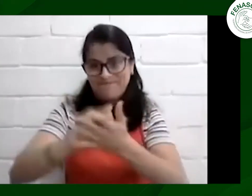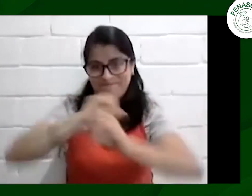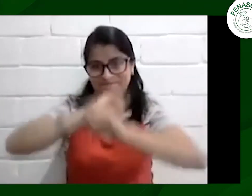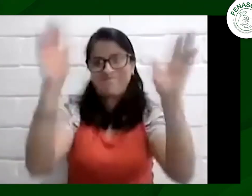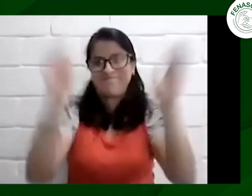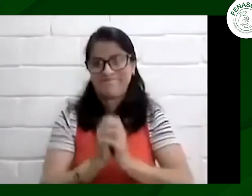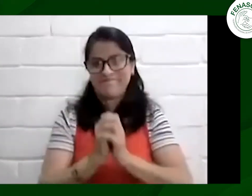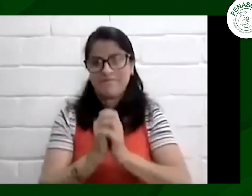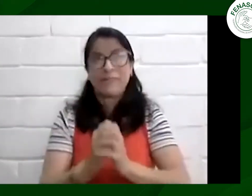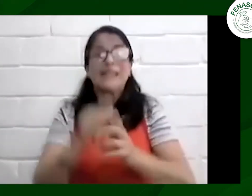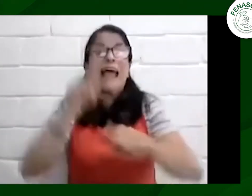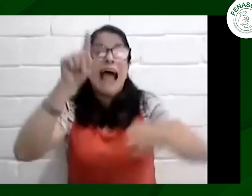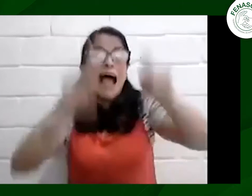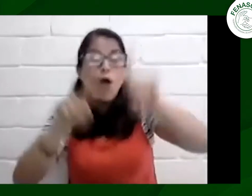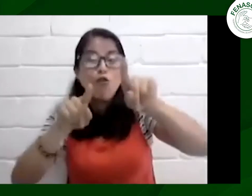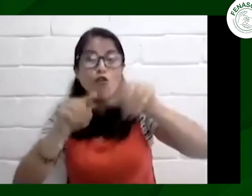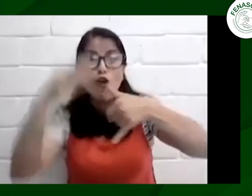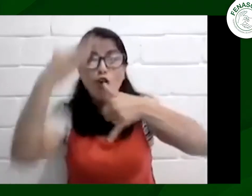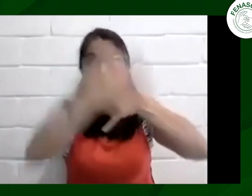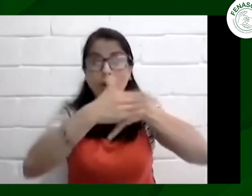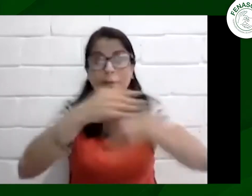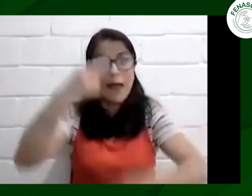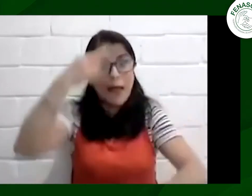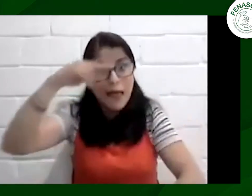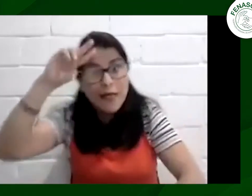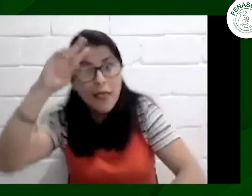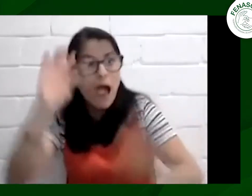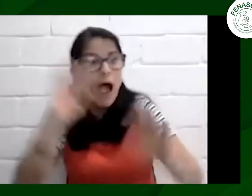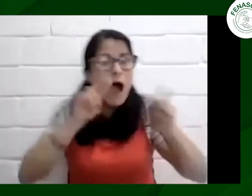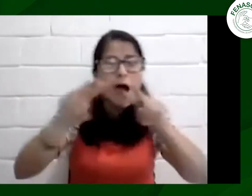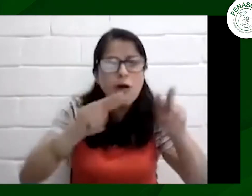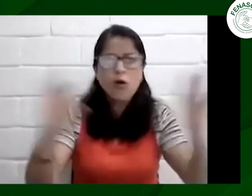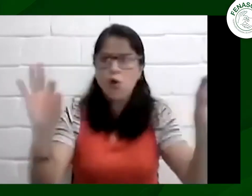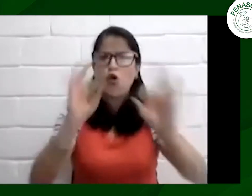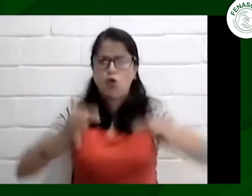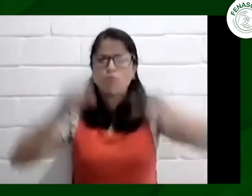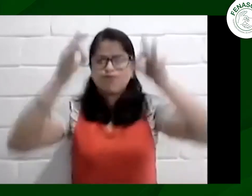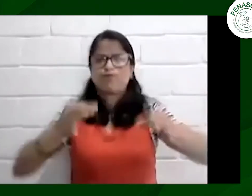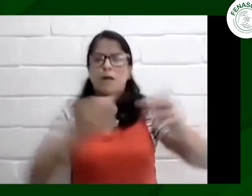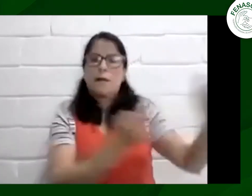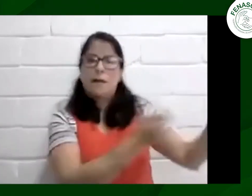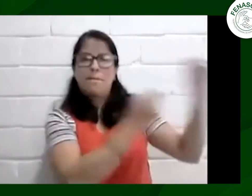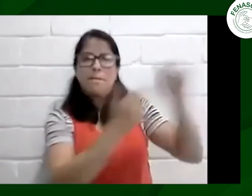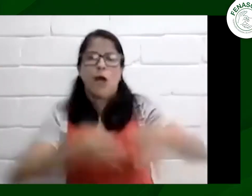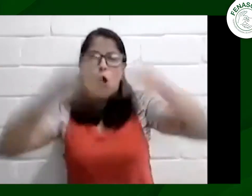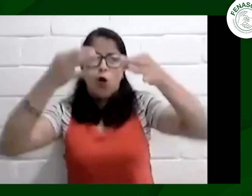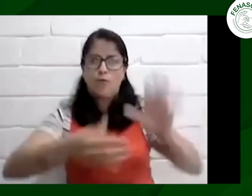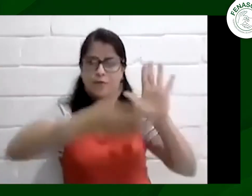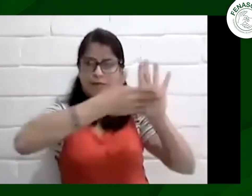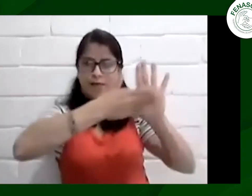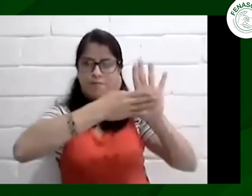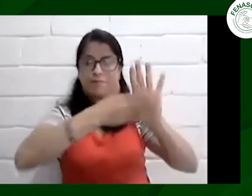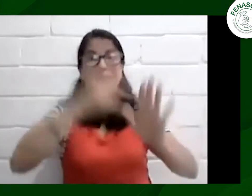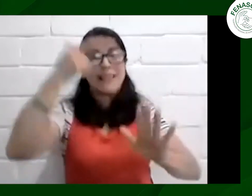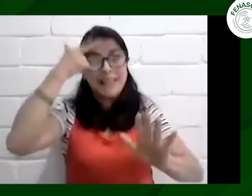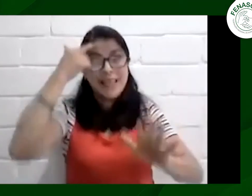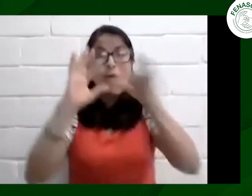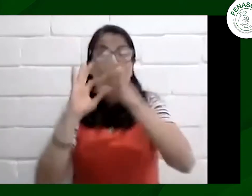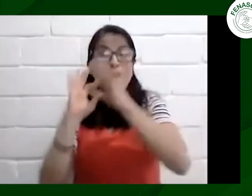ministerio de hacienda fue algo muy positivo adicional a eso algunas personas pues a nivel nacional al mal interpretado el uso de estos